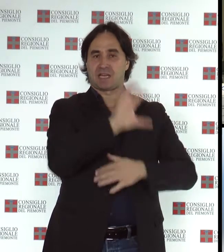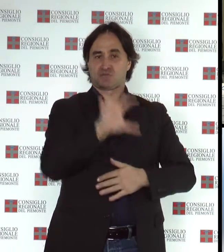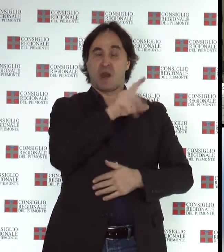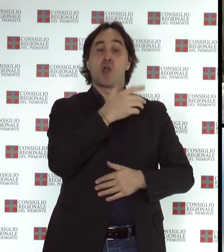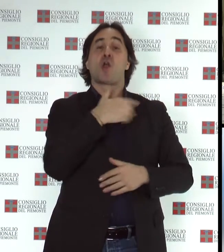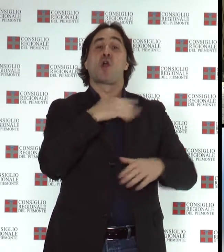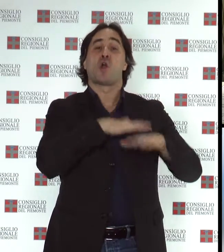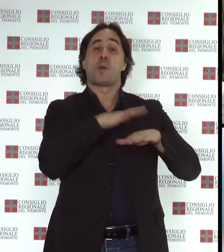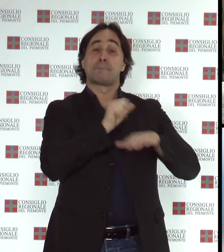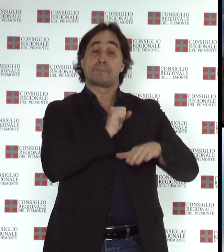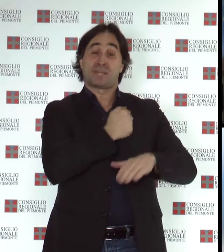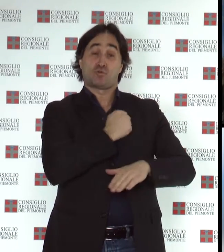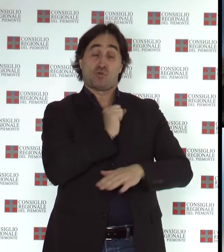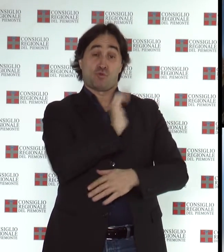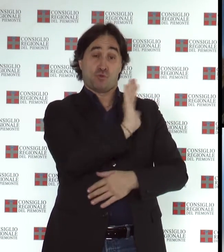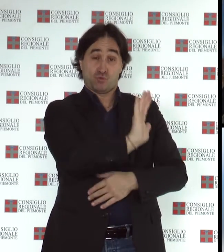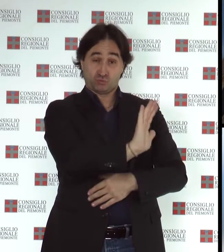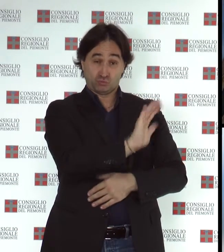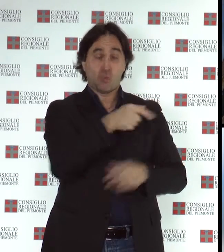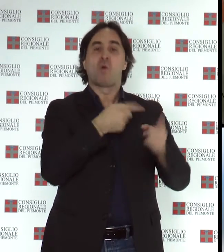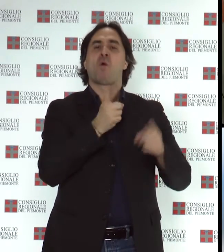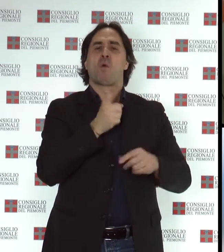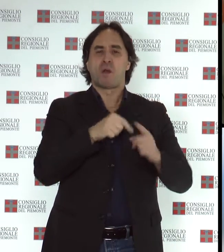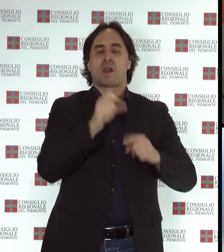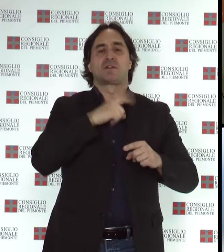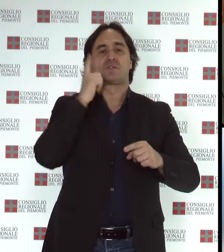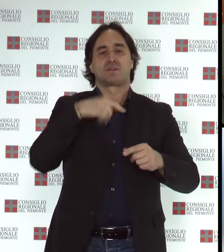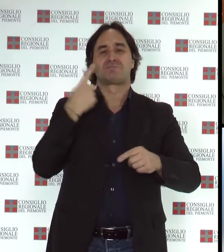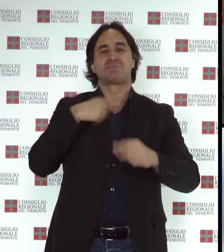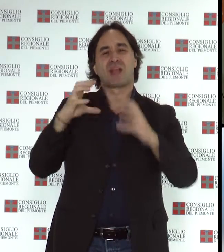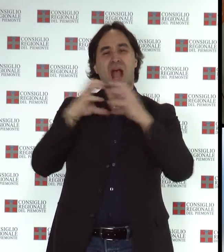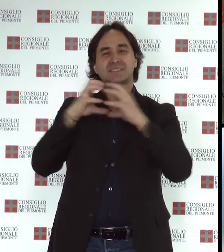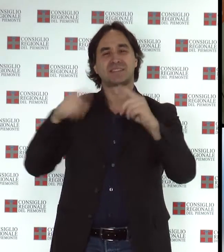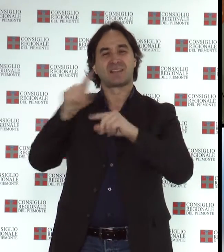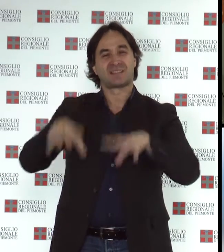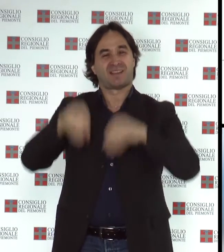compiti l'organizzazione di iniziative per agevolare l'avvio e la crescita delle start up